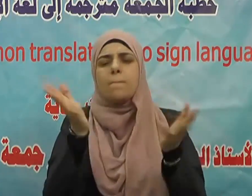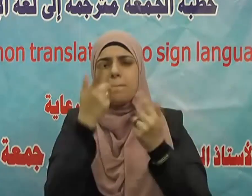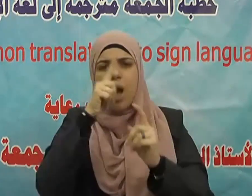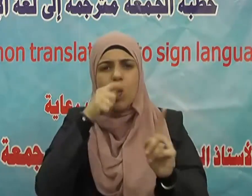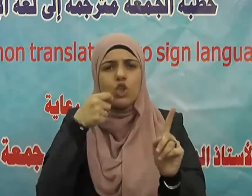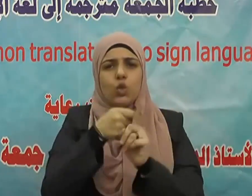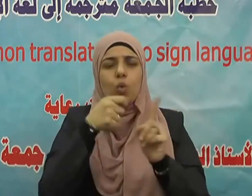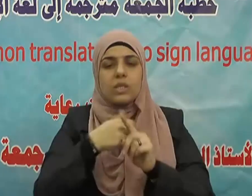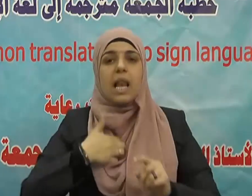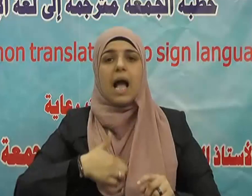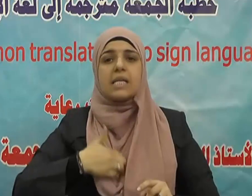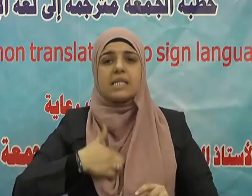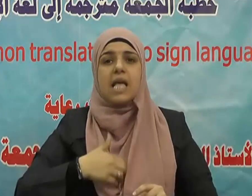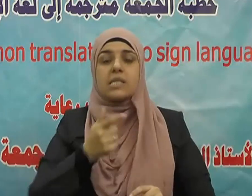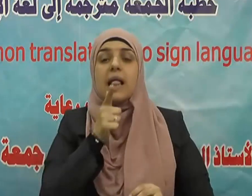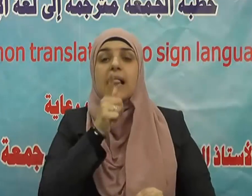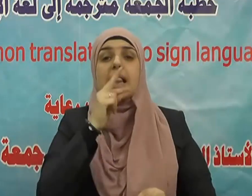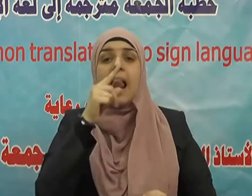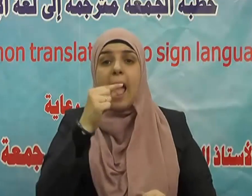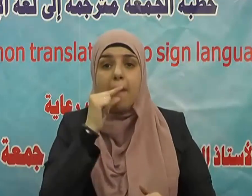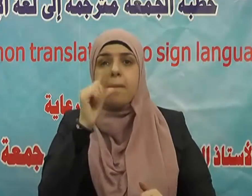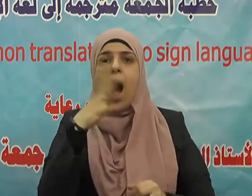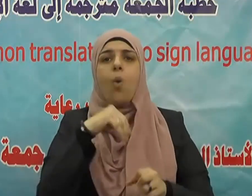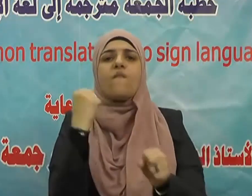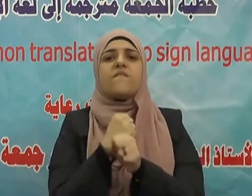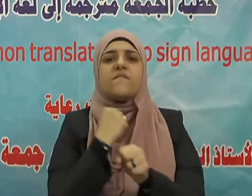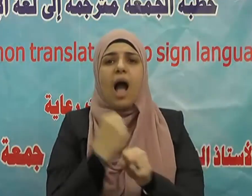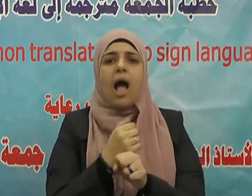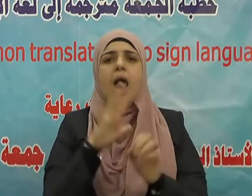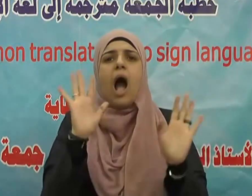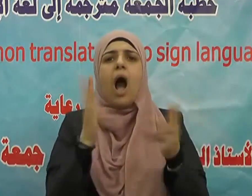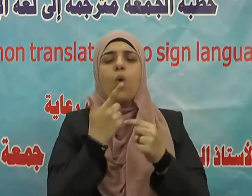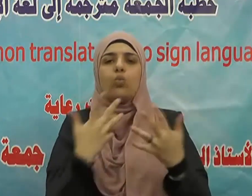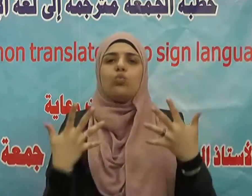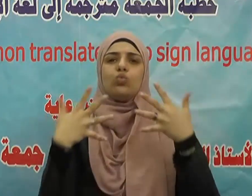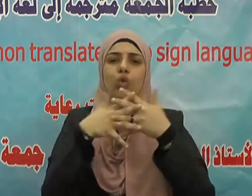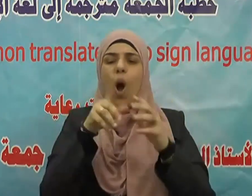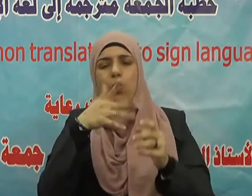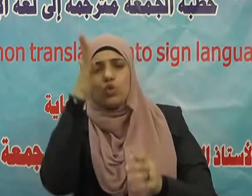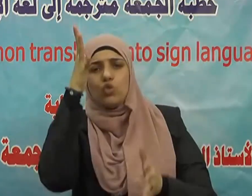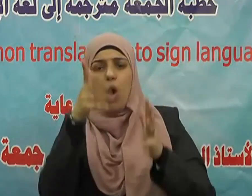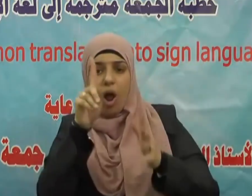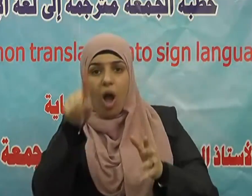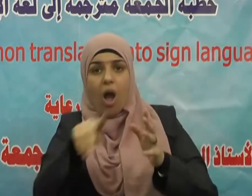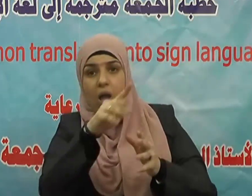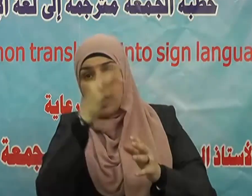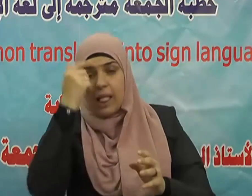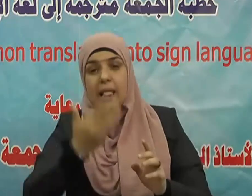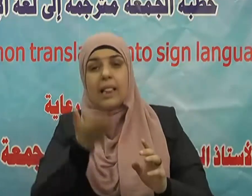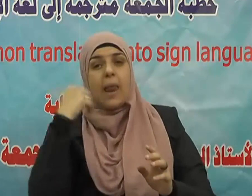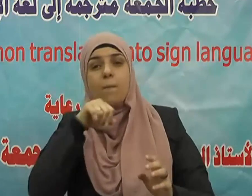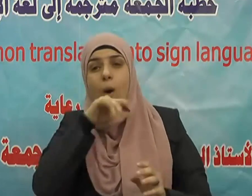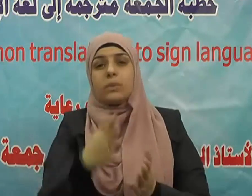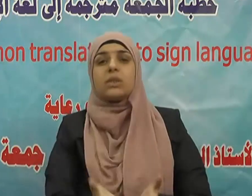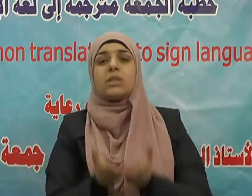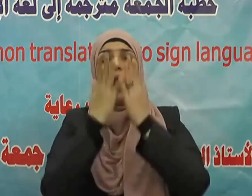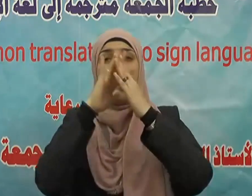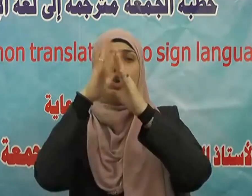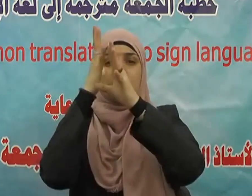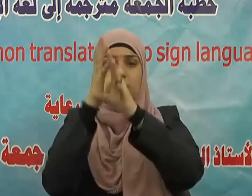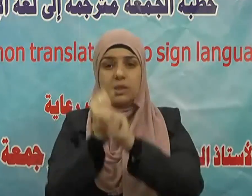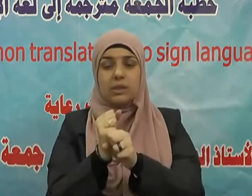عسى أن يكونوا خيرا منهم ولا نساء من